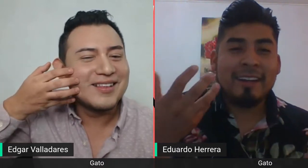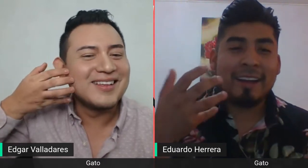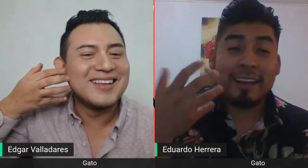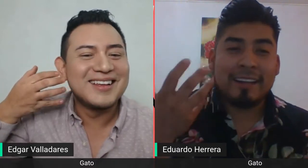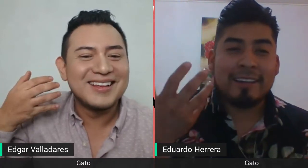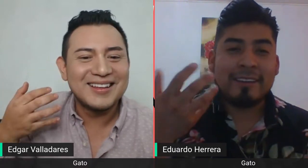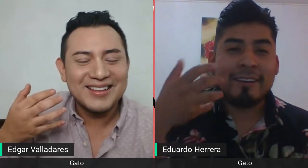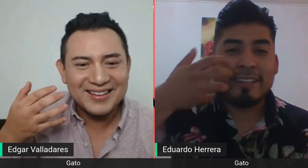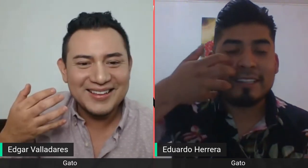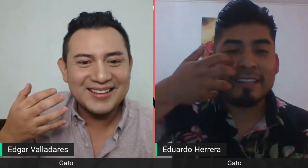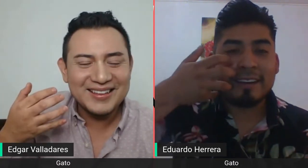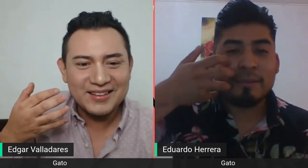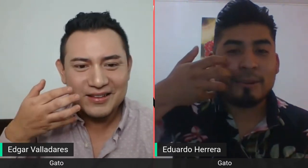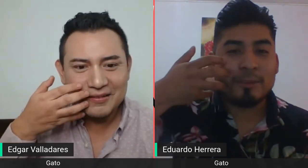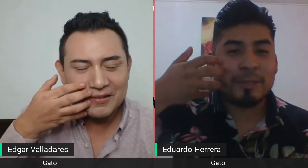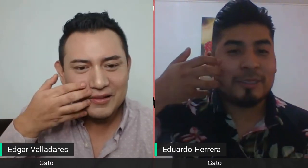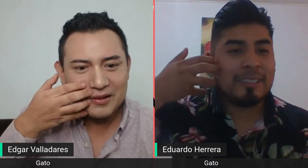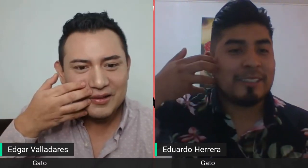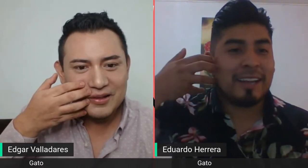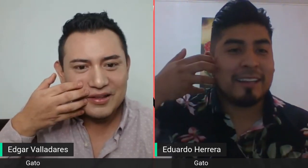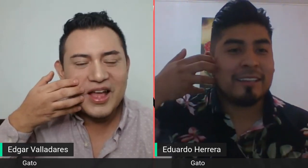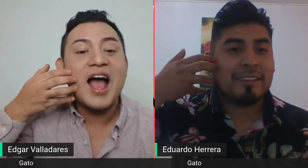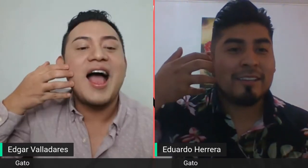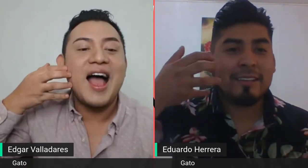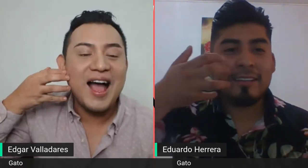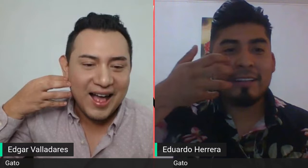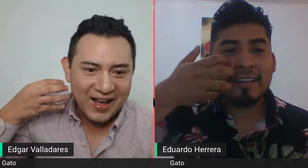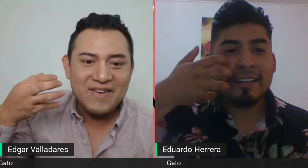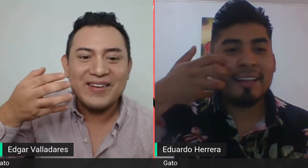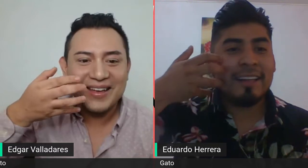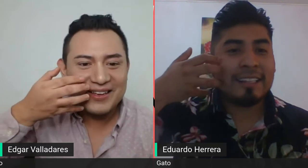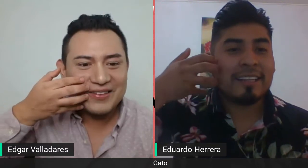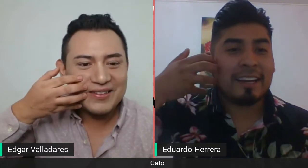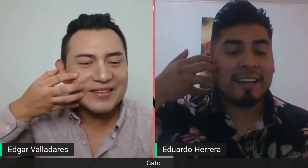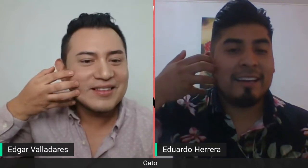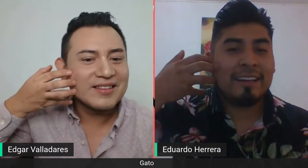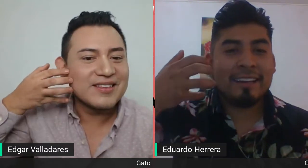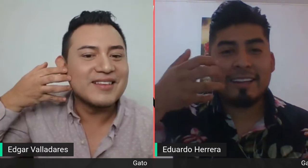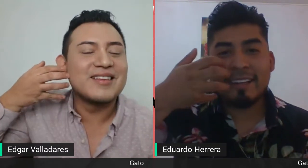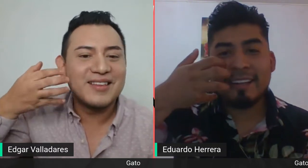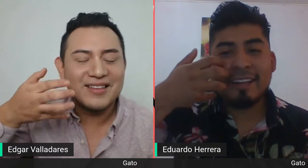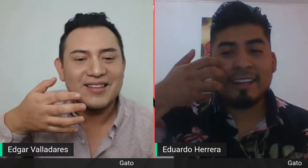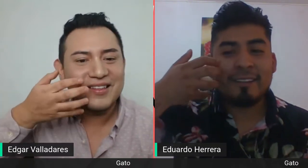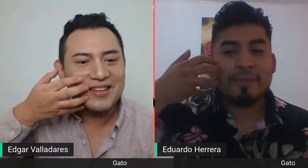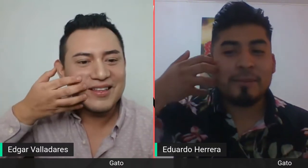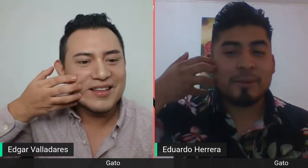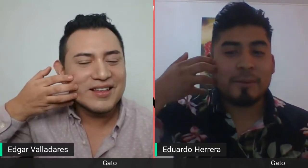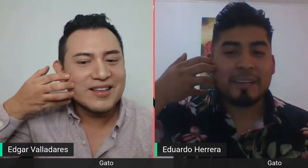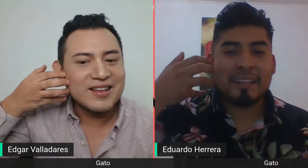arañando, sería como los bigotitos del gatito. Ah, ok. ¿Vale? Muy bien.